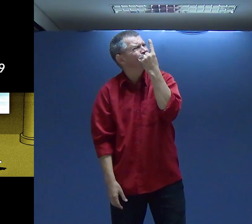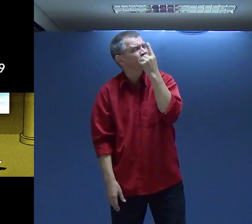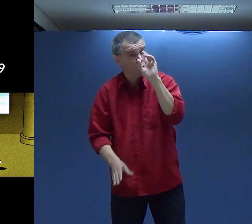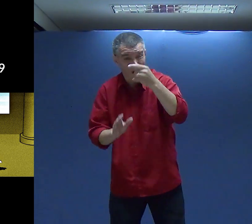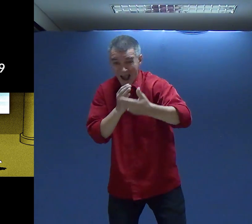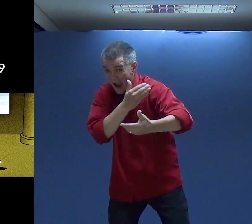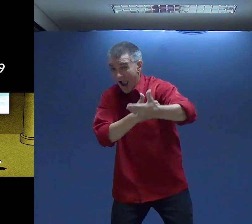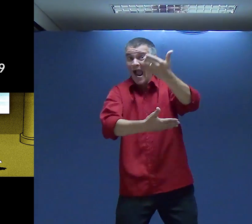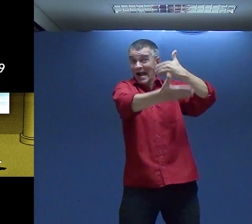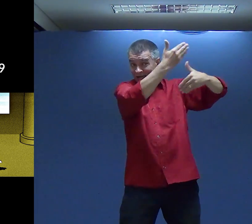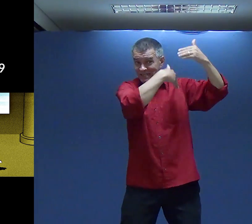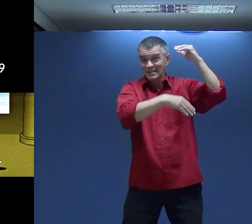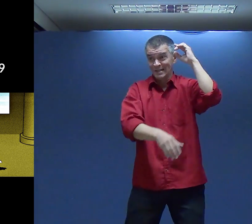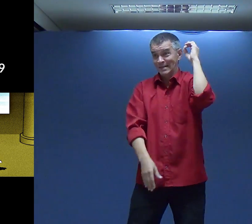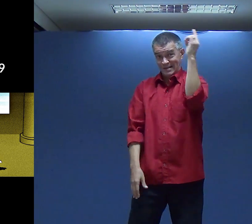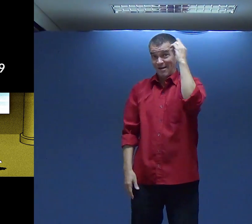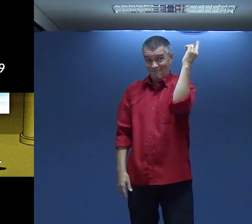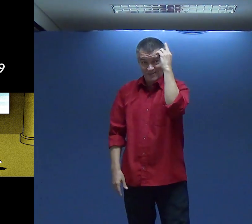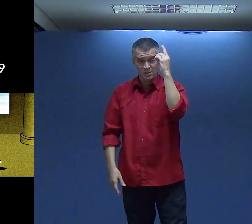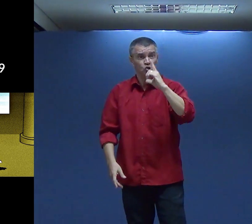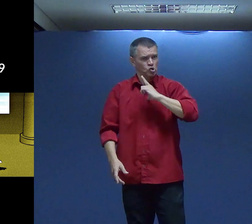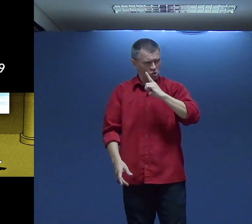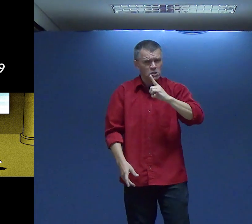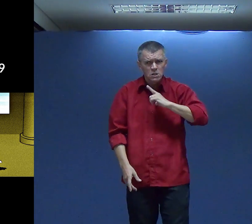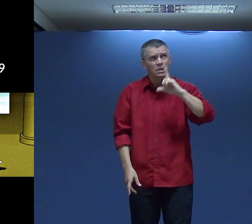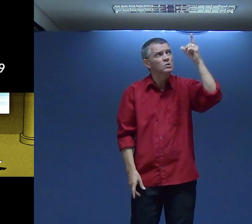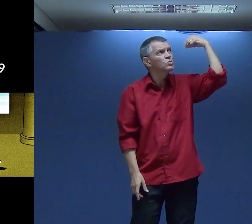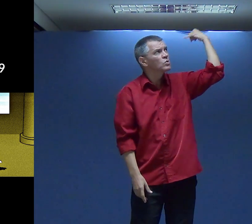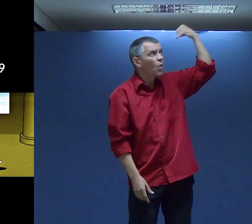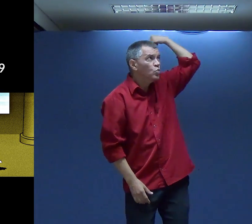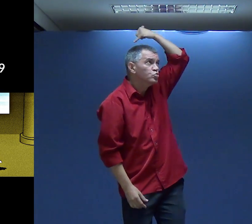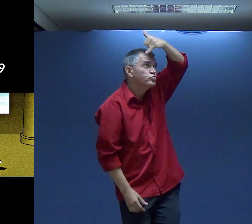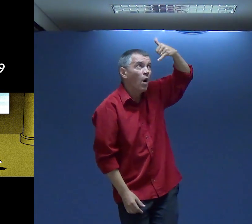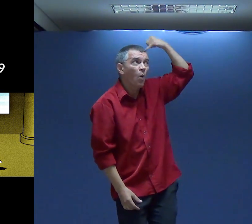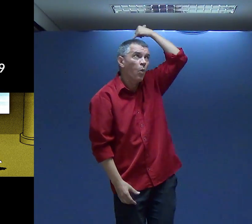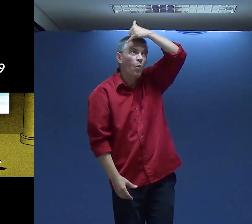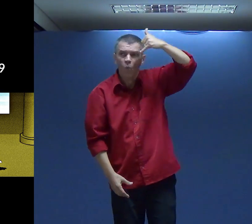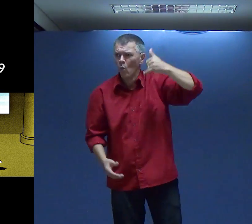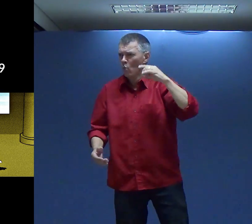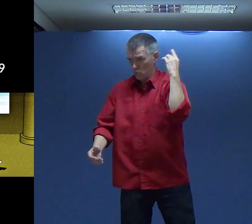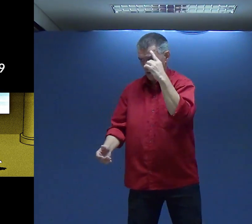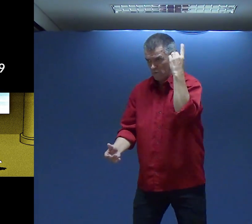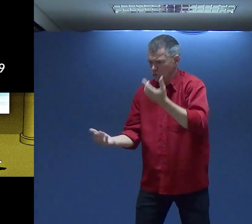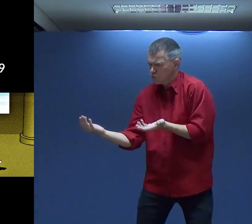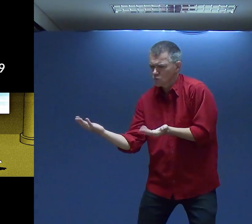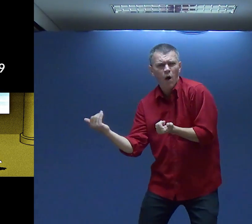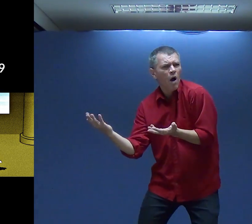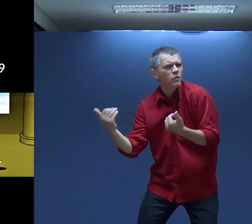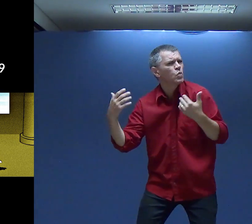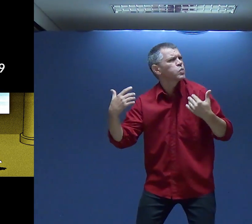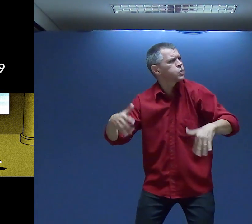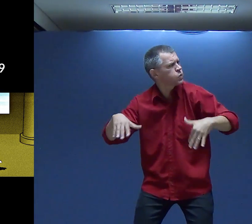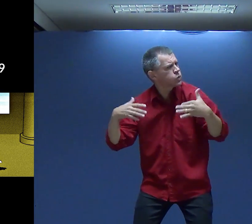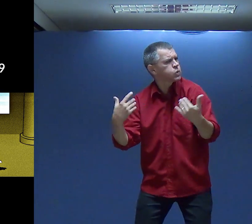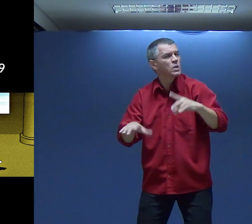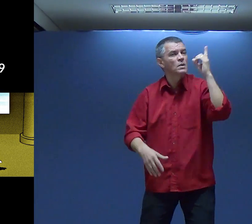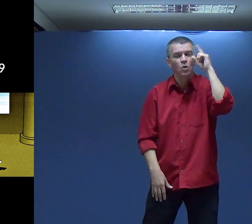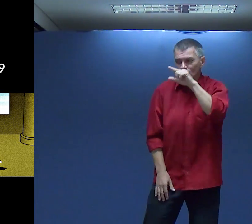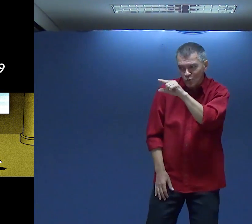Davi Era muito especial Mas o que que aconteceu? Deus ungiu Davi Ainda jovem